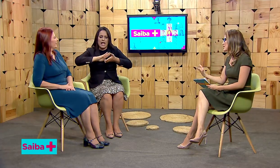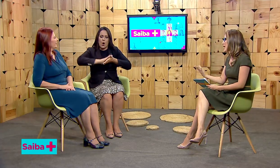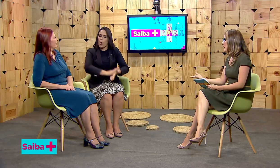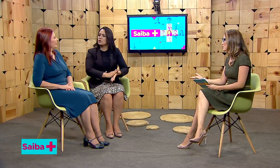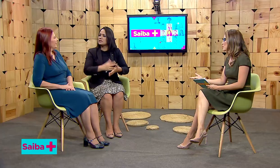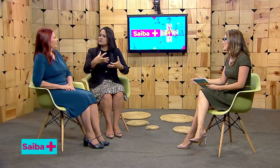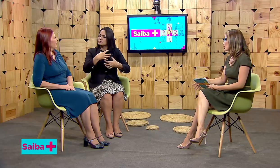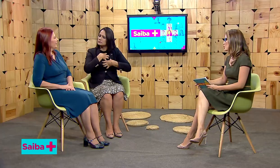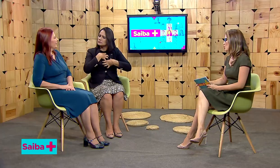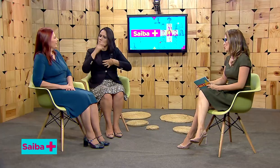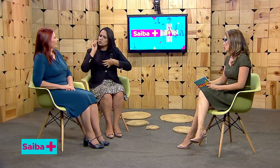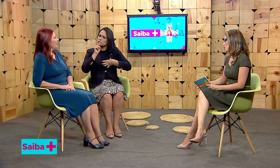Vivenciados pelos surdos?